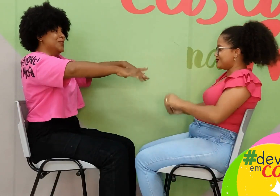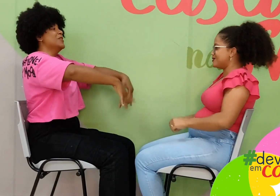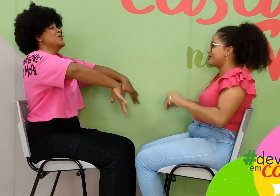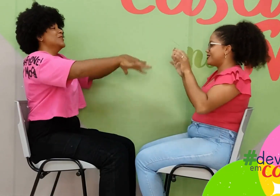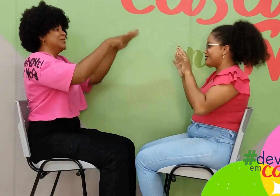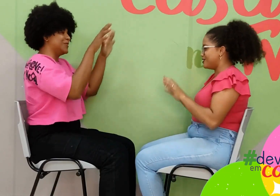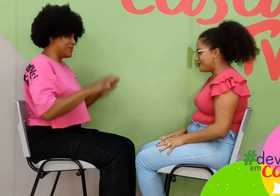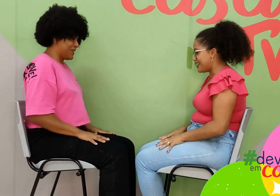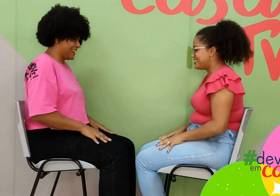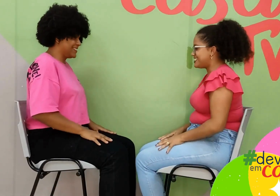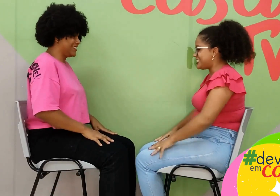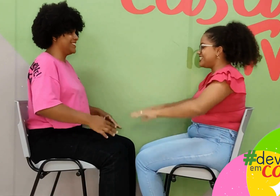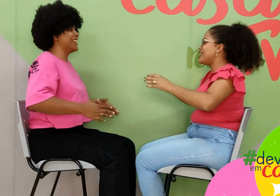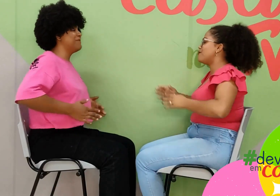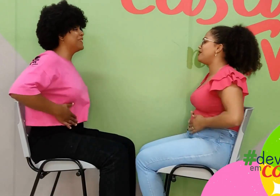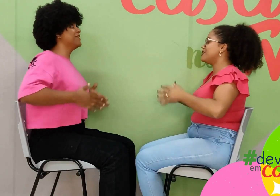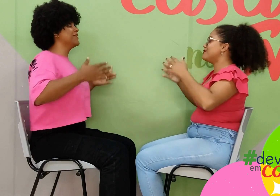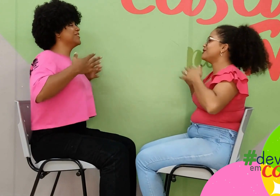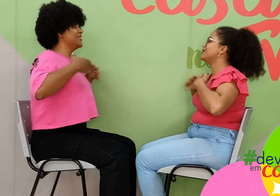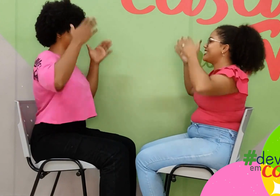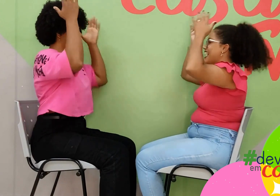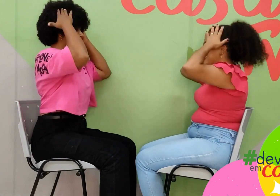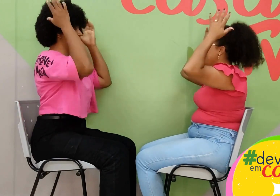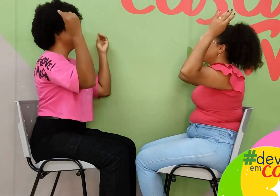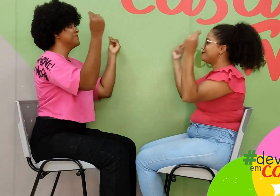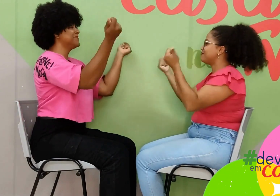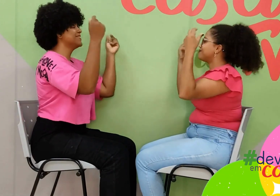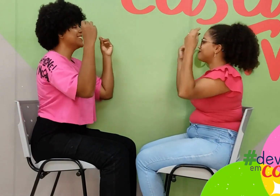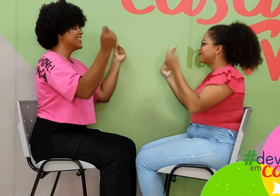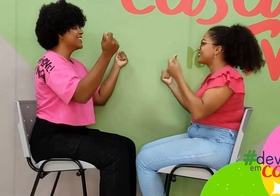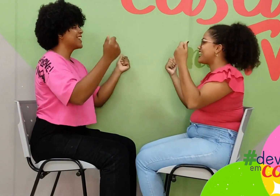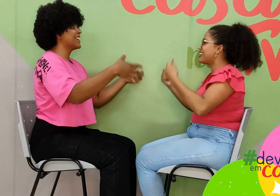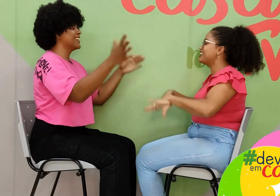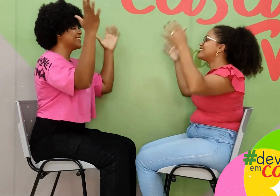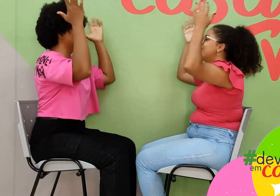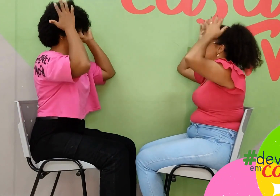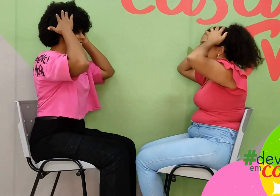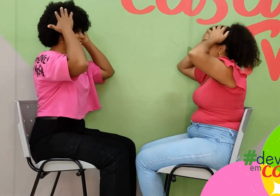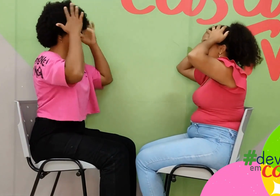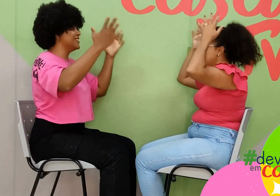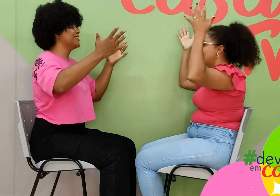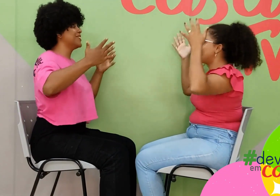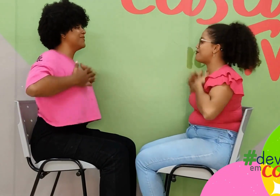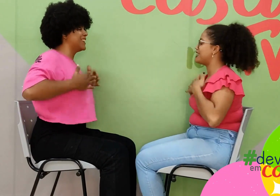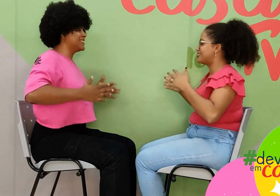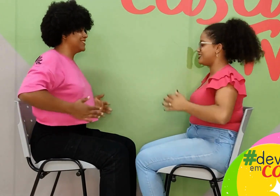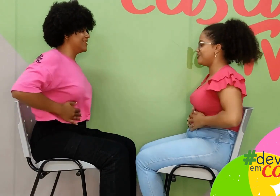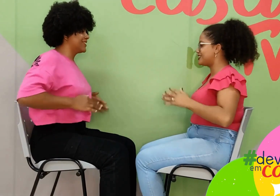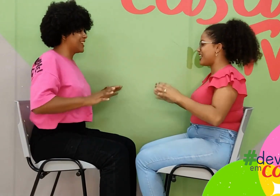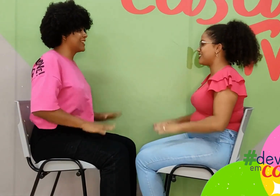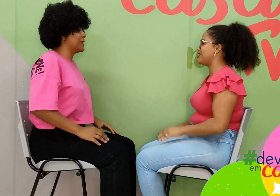O tomate é primo do caqui. Caqui, tomate, o tomate, o caqui.